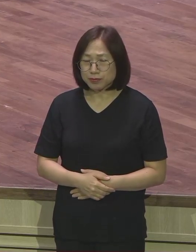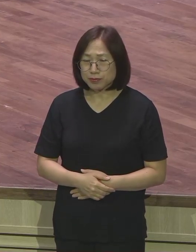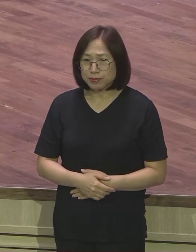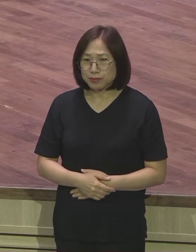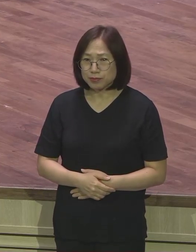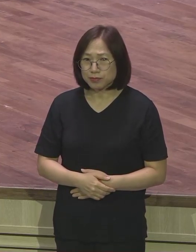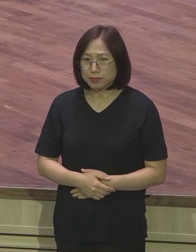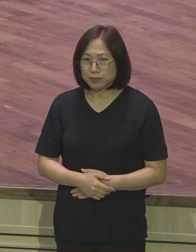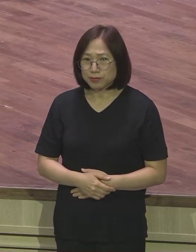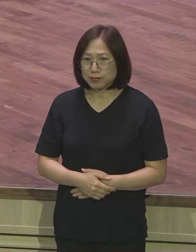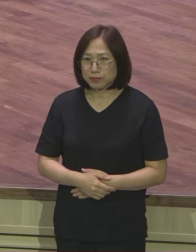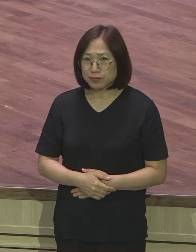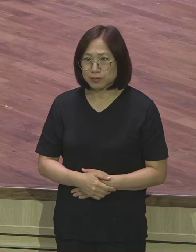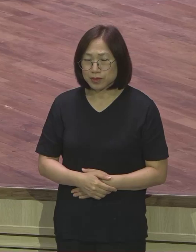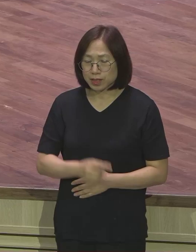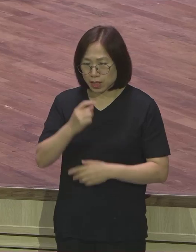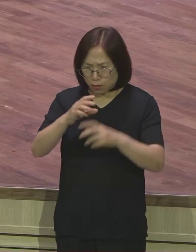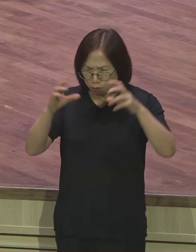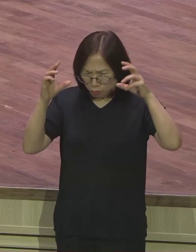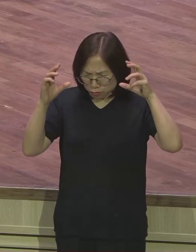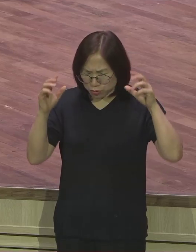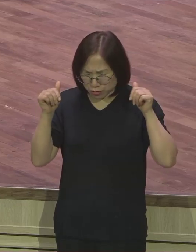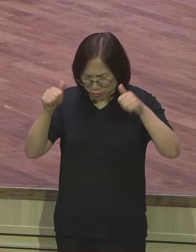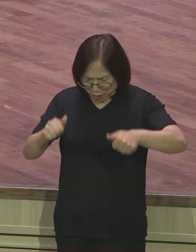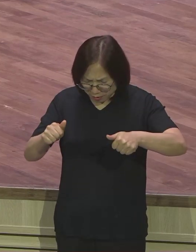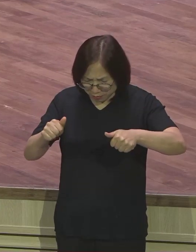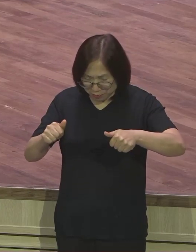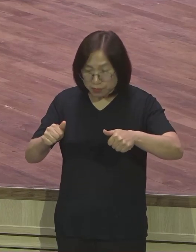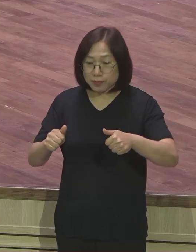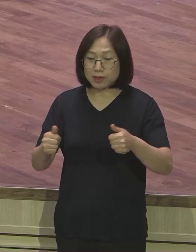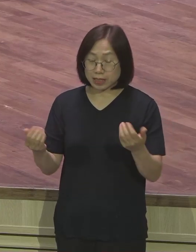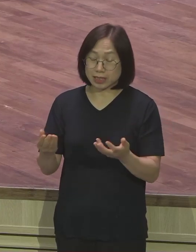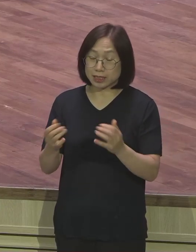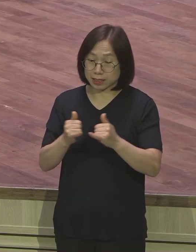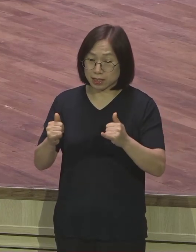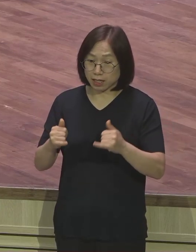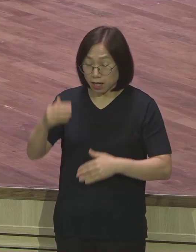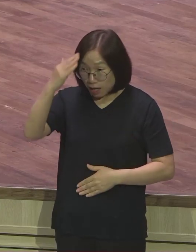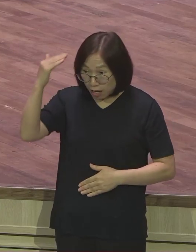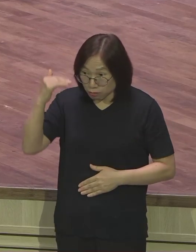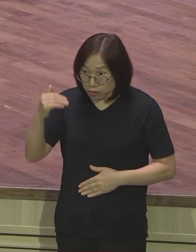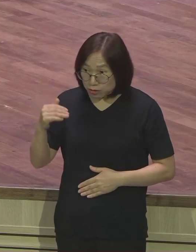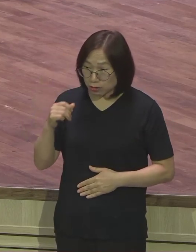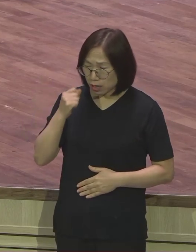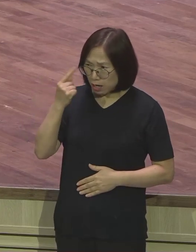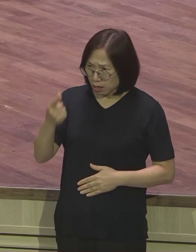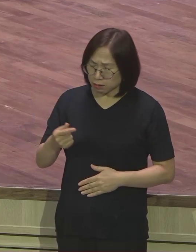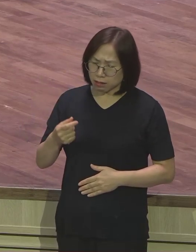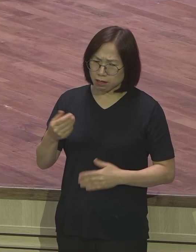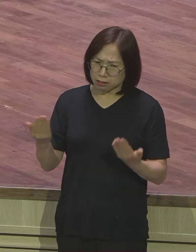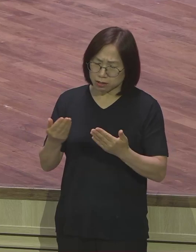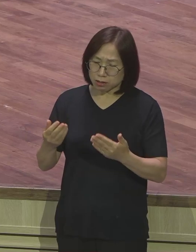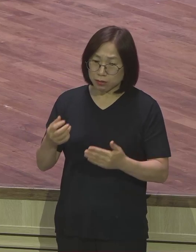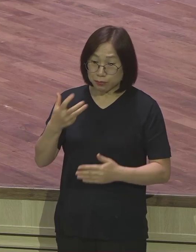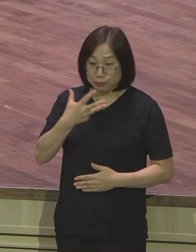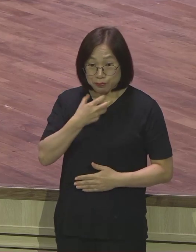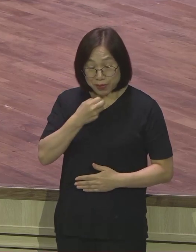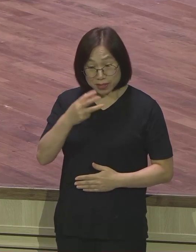모슬렘 노동자들이 국내에 들어와서 죽도록 한 달 동안 일하면서 겨우 80만원 겨우 100만원 법니다